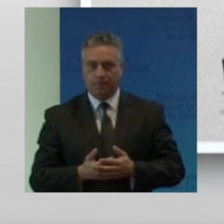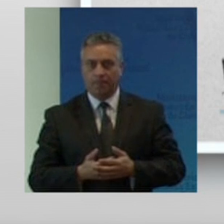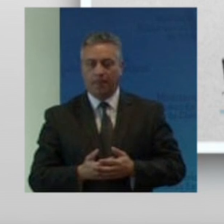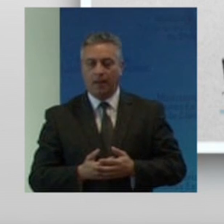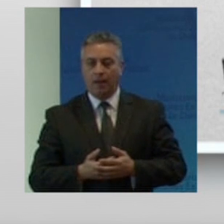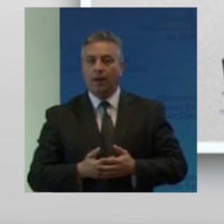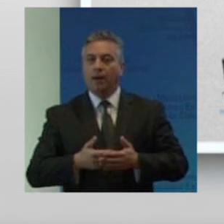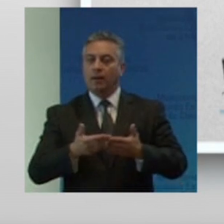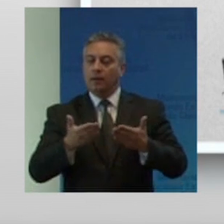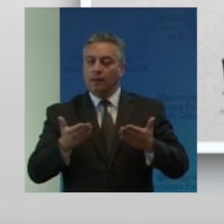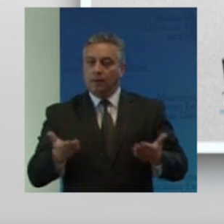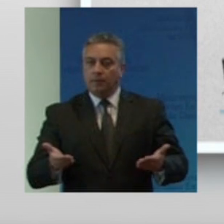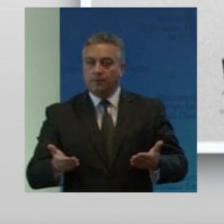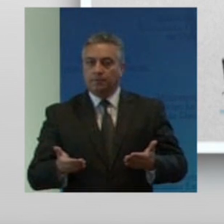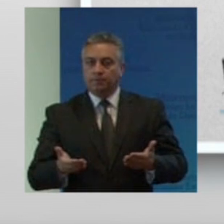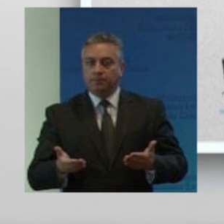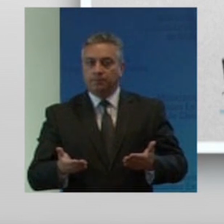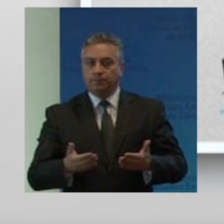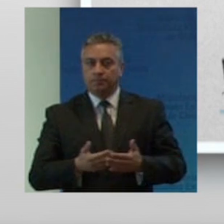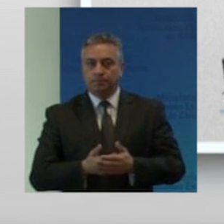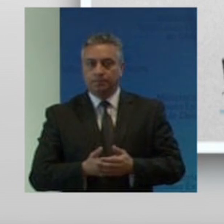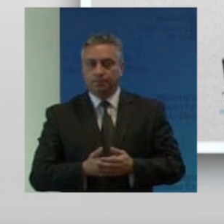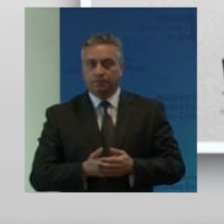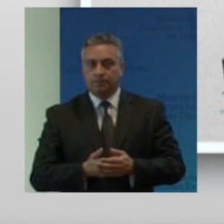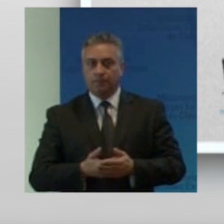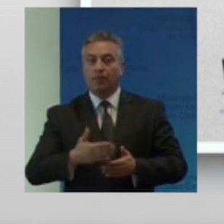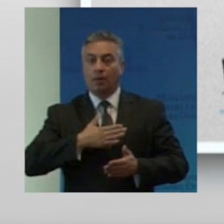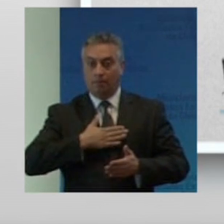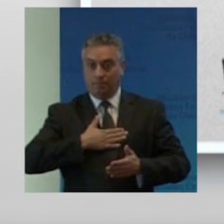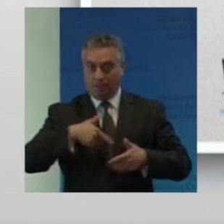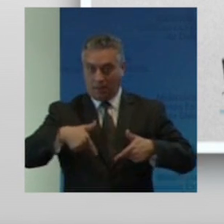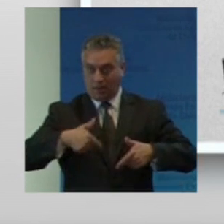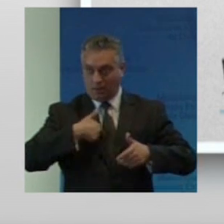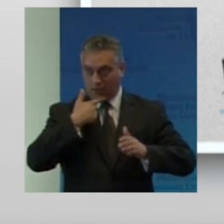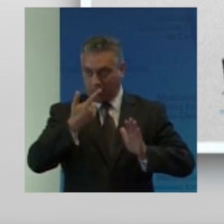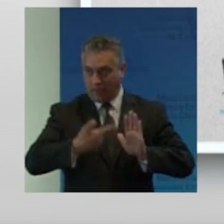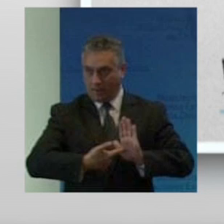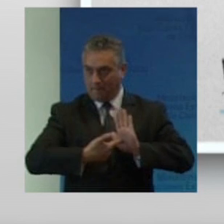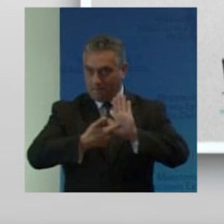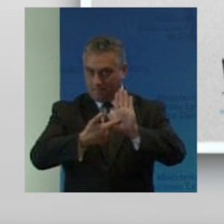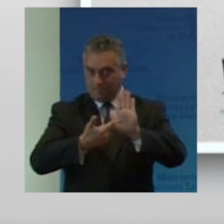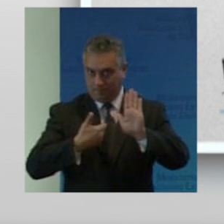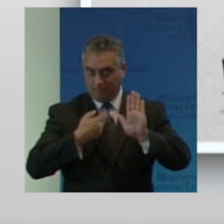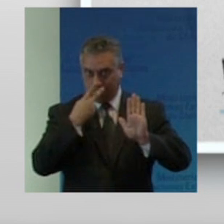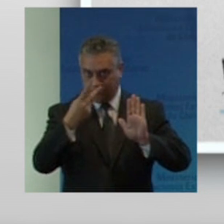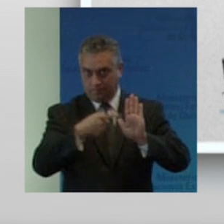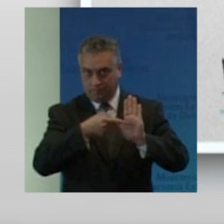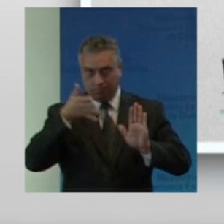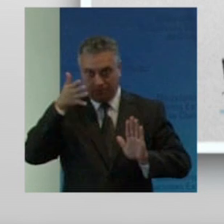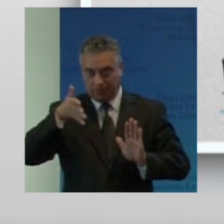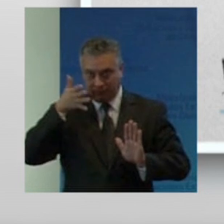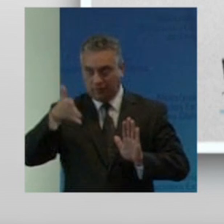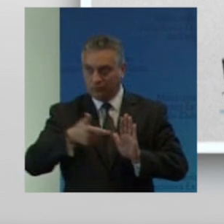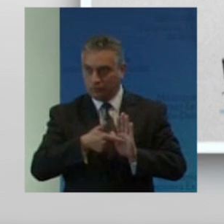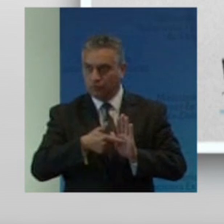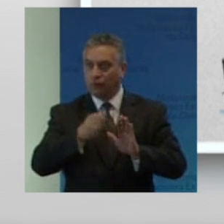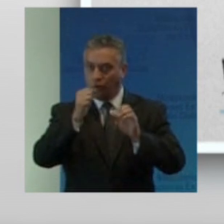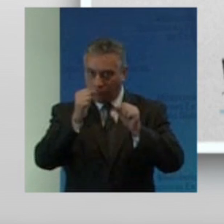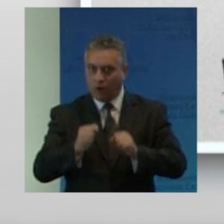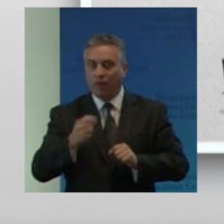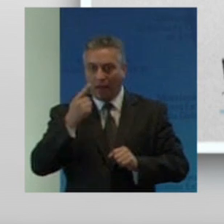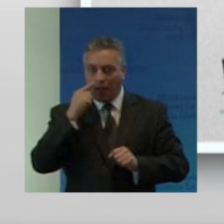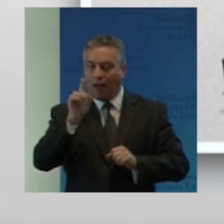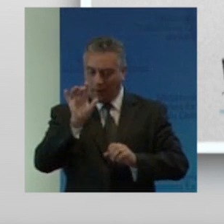en mi presentación pueden ver algunos